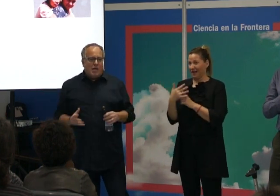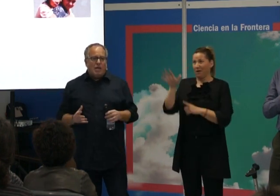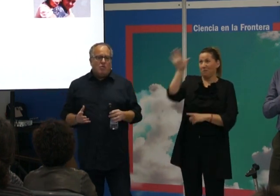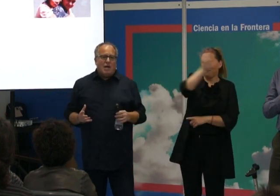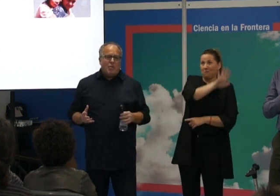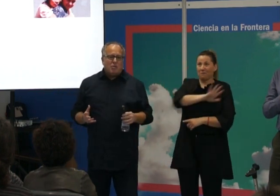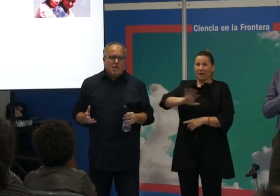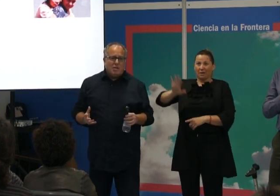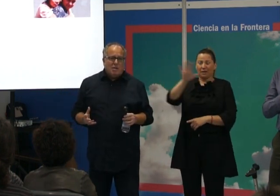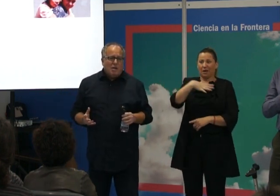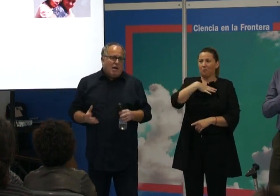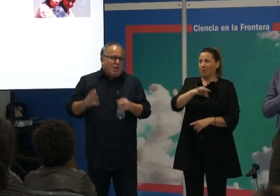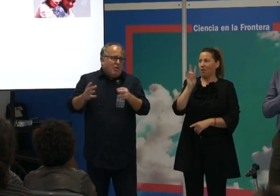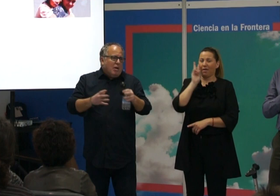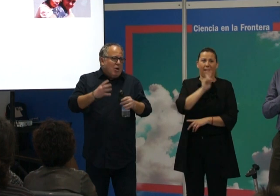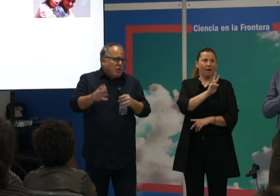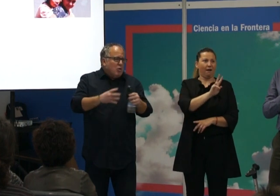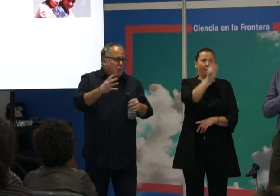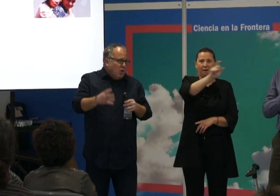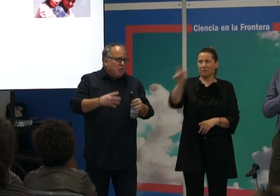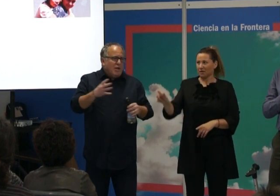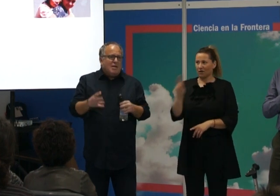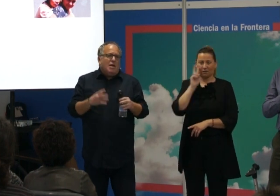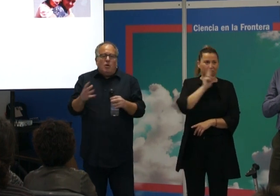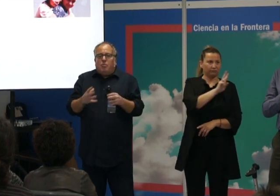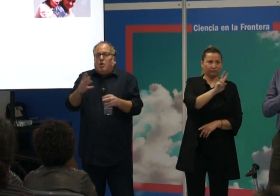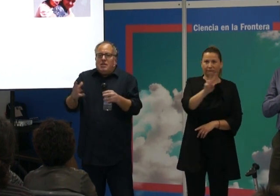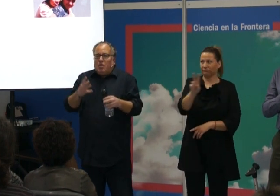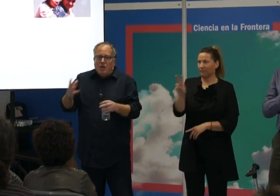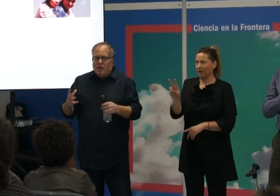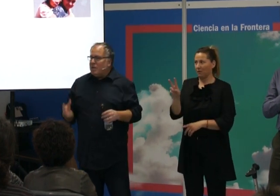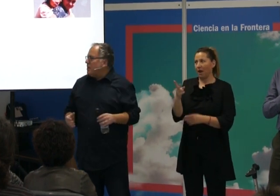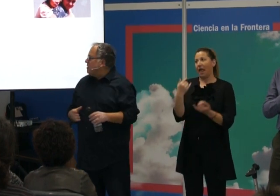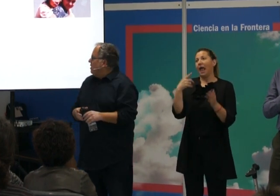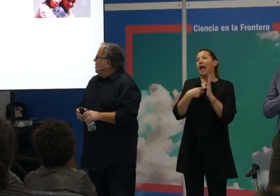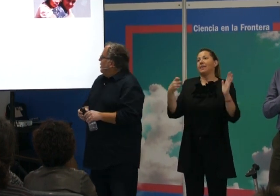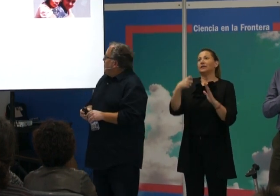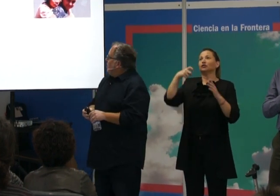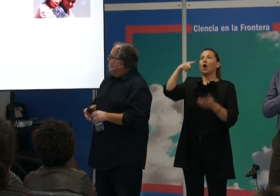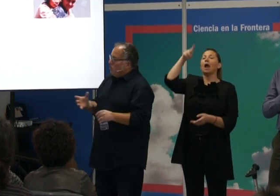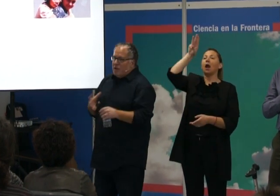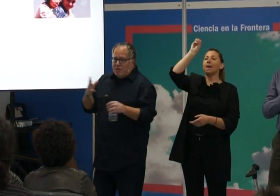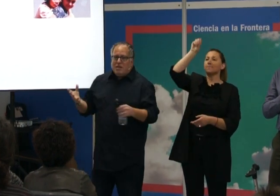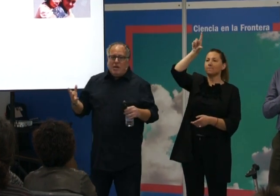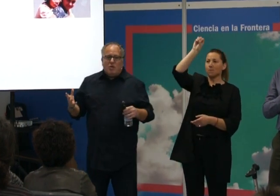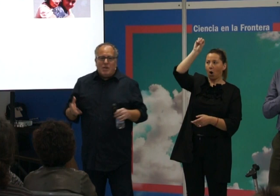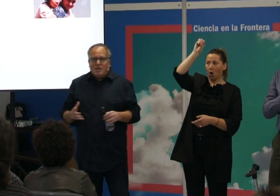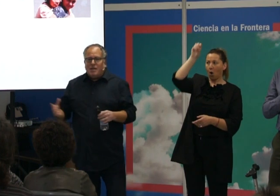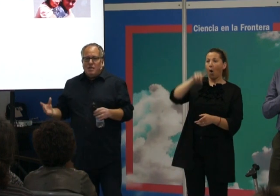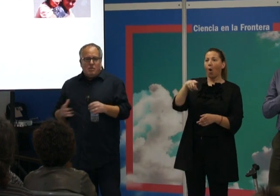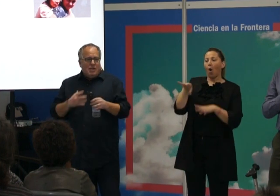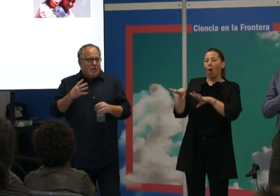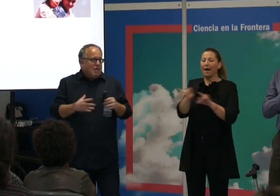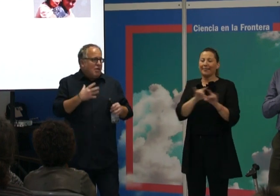del planeta podrías encontrar personas, a excepción a lo mejor de los polos o del desierto, por las situaciones climáticas. Y uno puede encontrarse varias